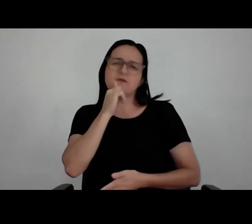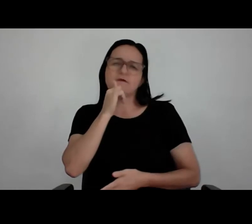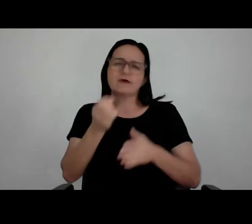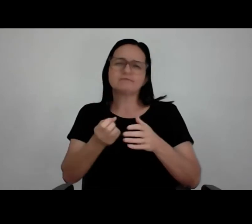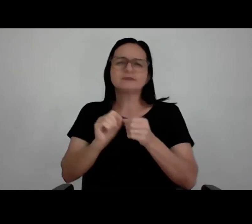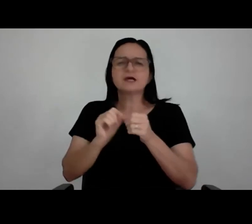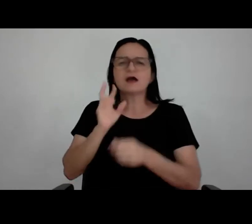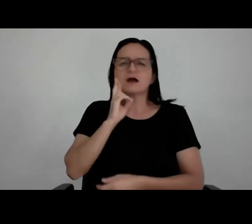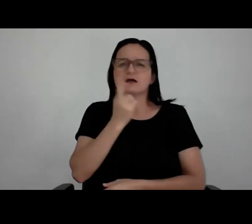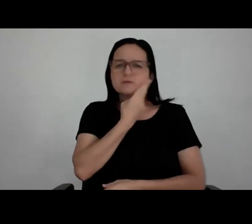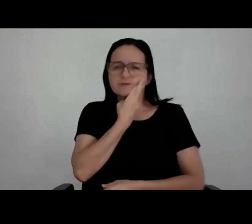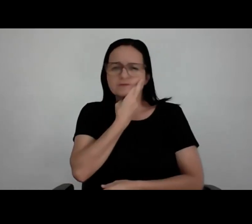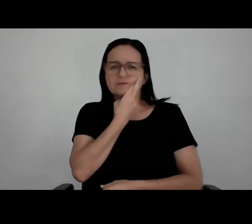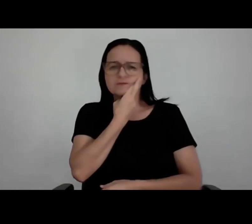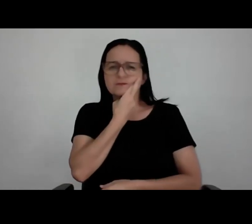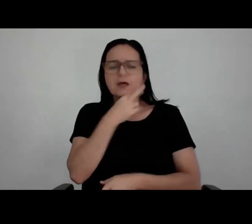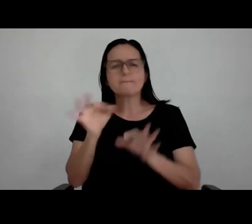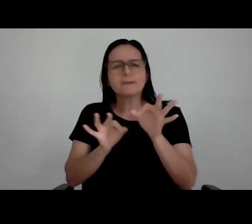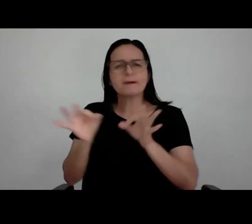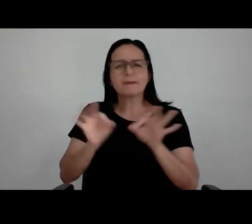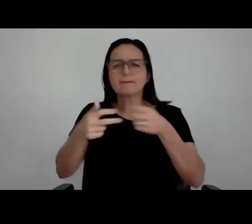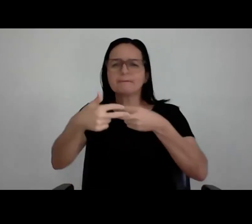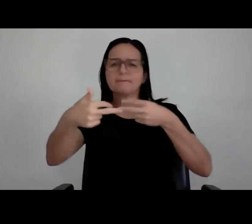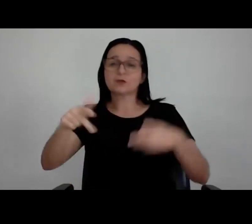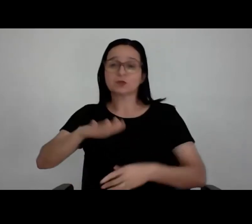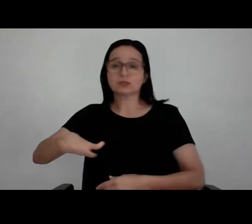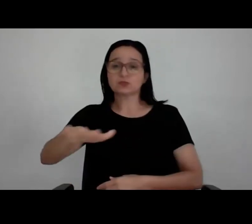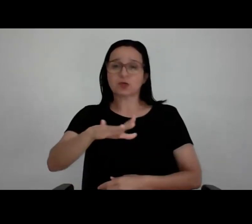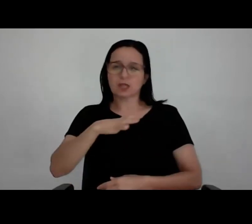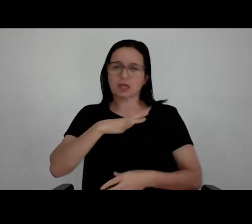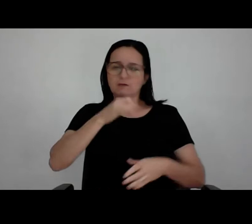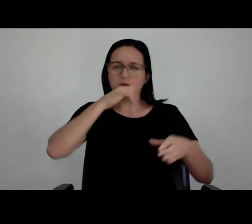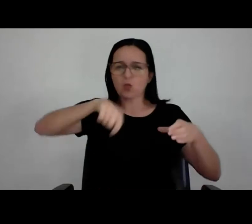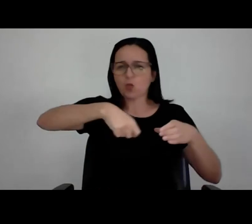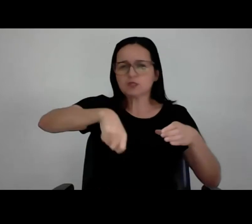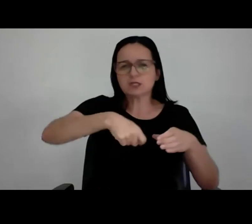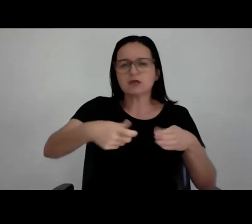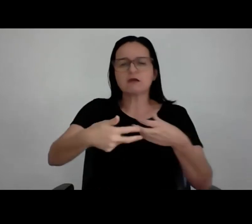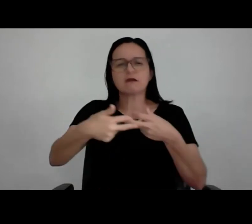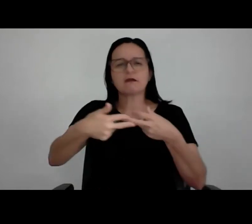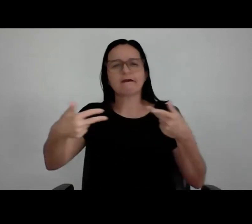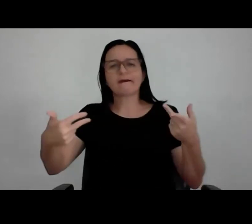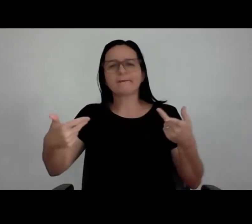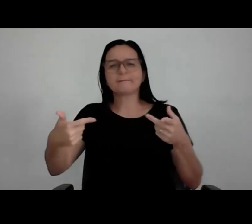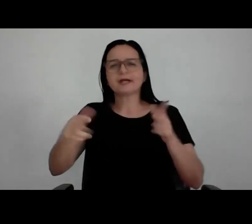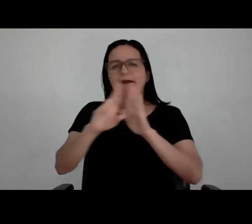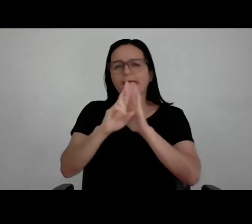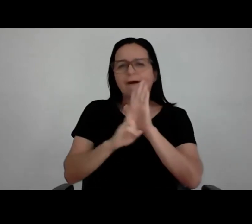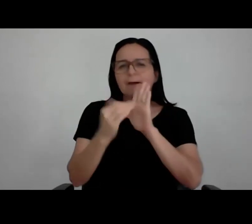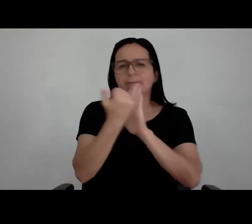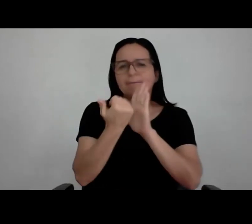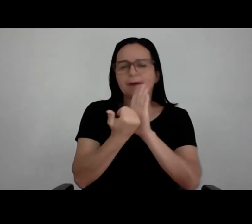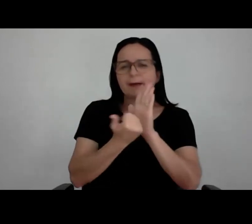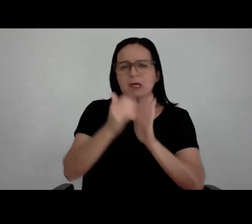você praticamente monta um motor. Você entra na cozinha para atender todas as exigências técnicas de bombeiro, de